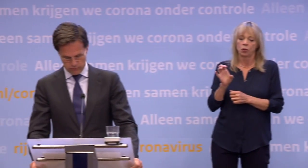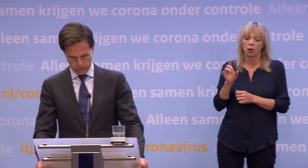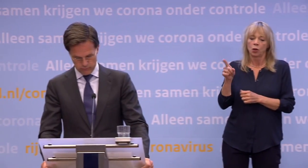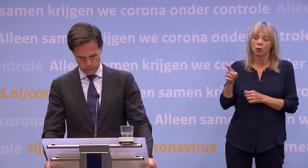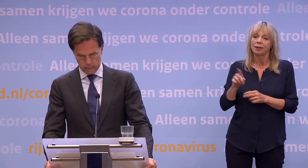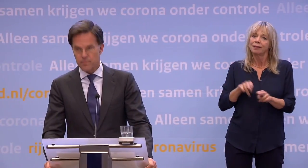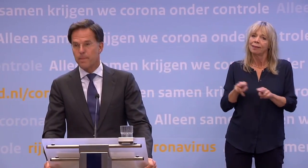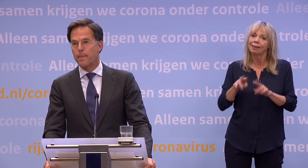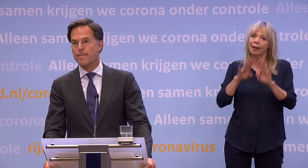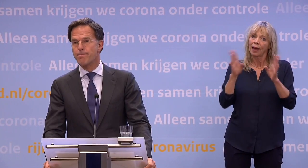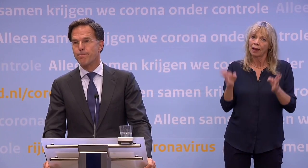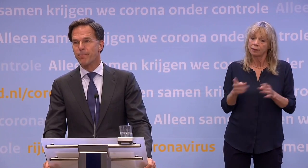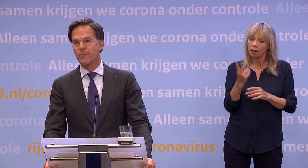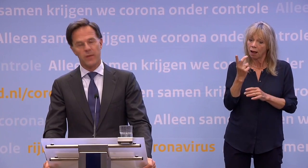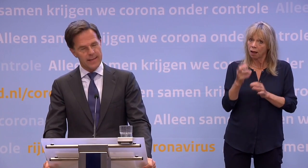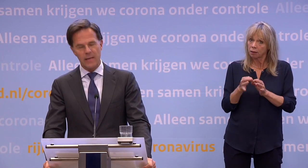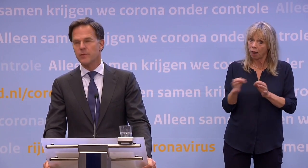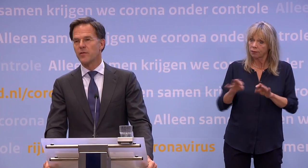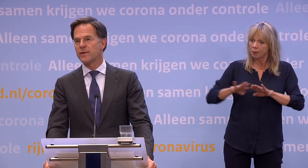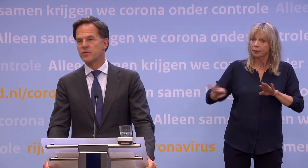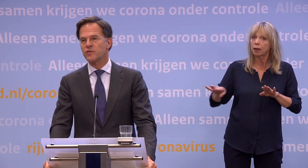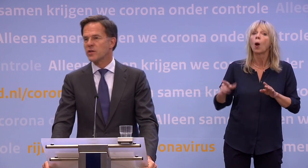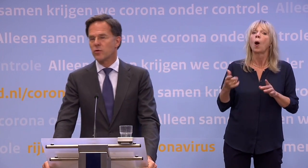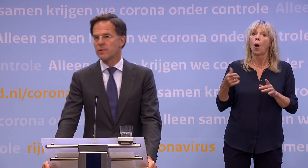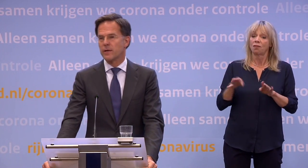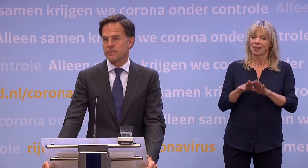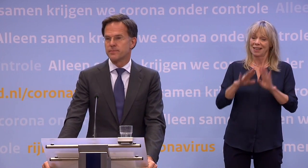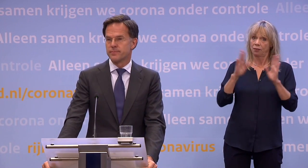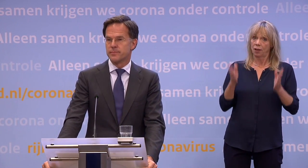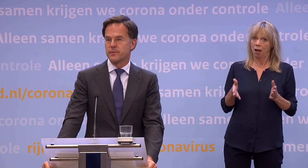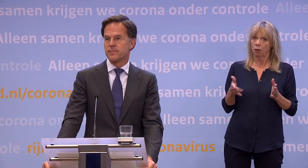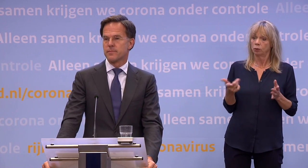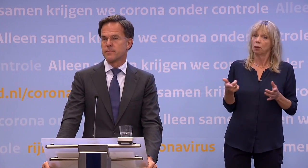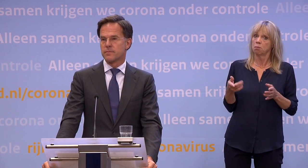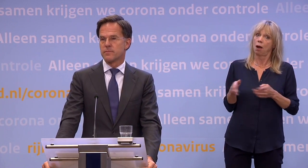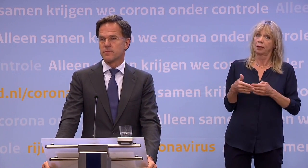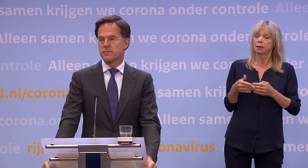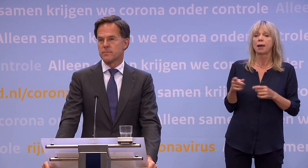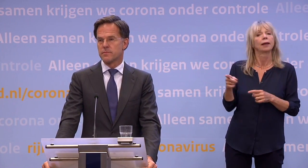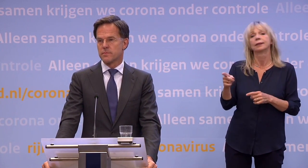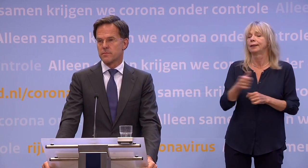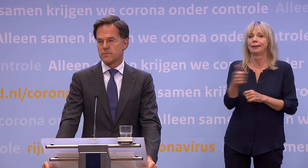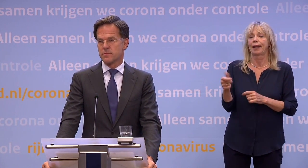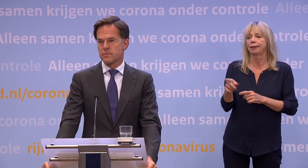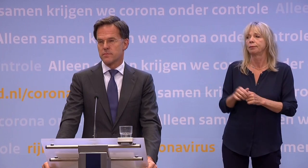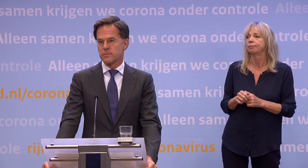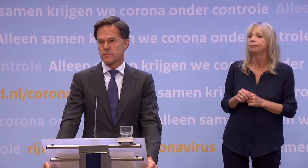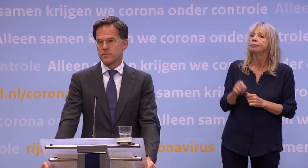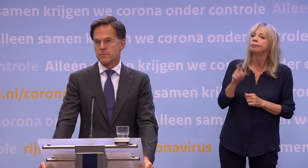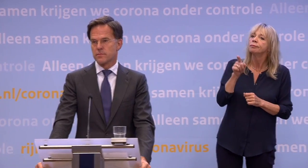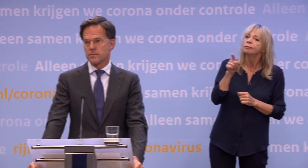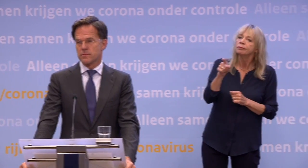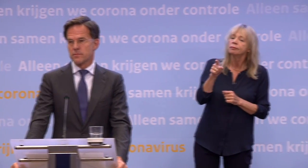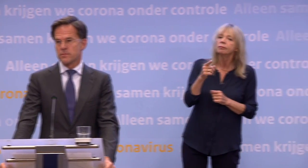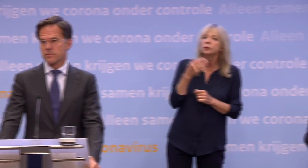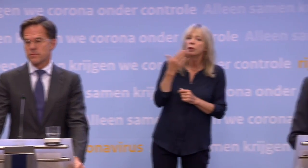anderhalve meter of mogen gezinnen daar wel bij elkaar zitten? Iedereen op anderhalve meter, want dat verschil kun je niet maken. Ik heb nog een vraag voor meneer De Jonge. Kunnen we iets zeggen over de